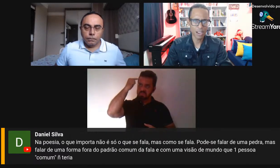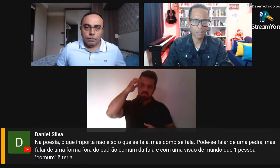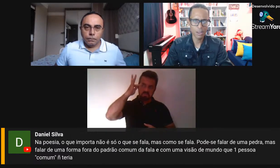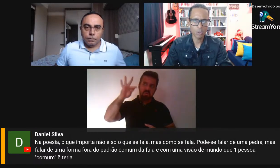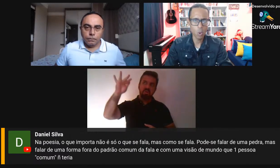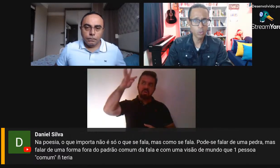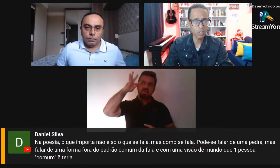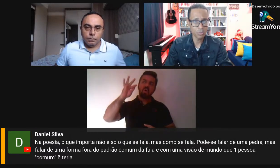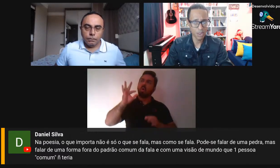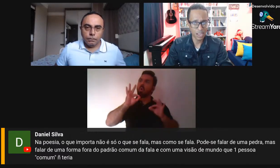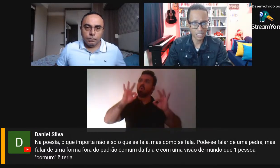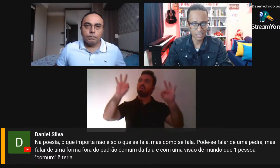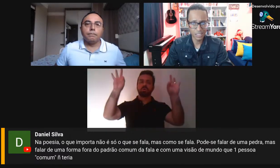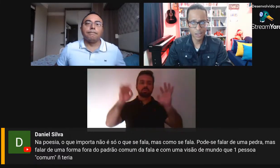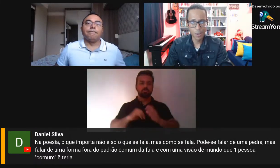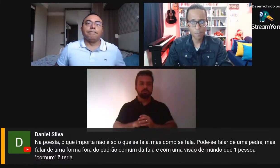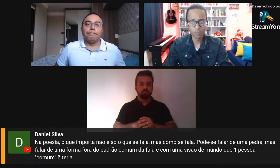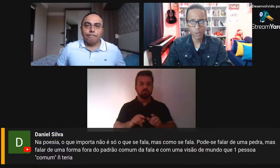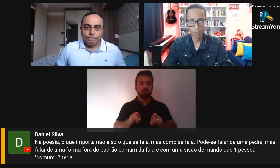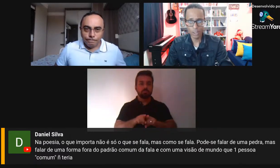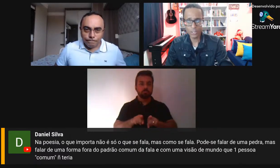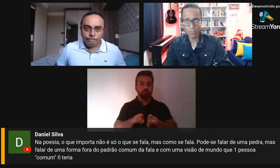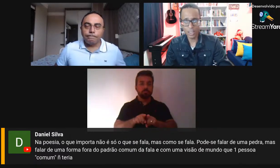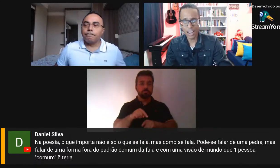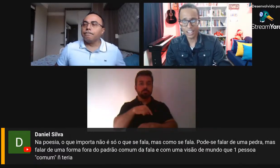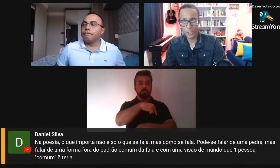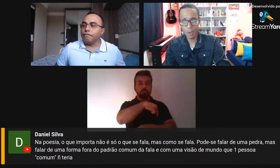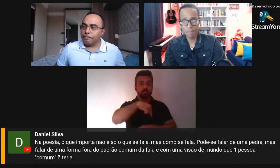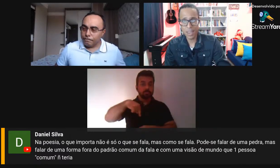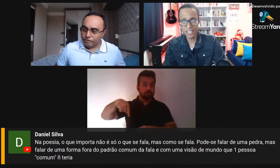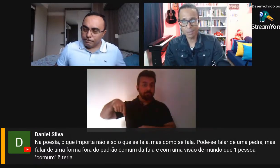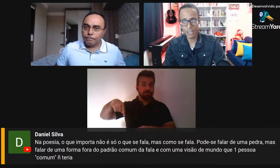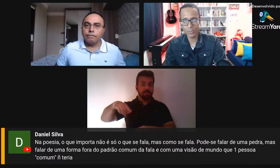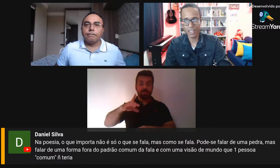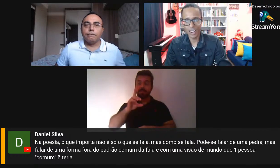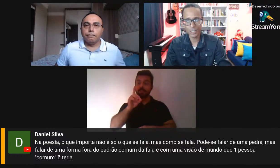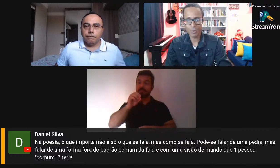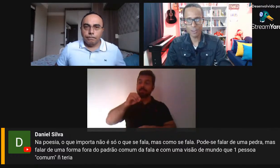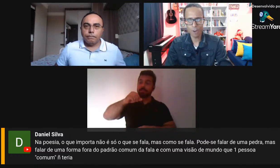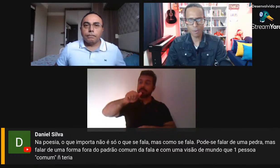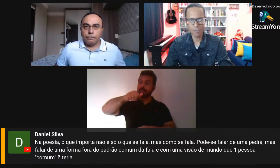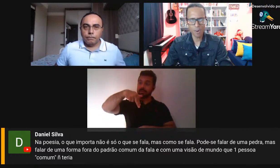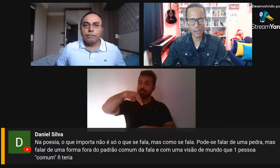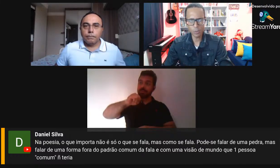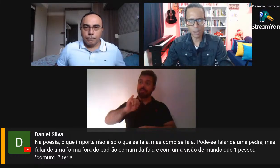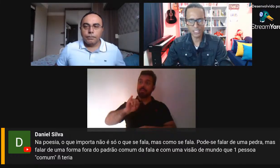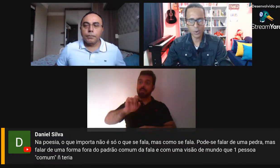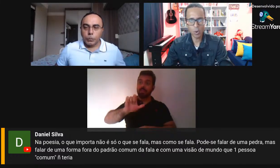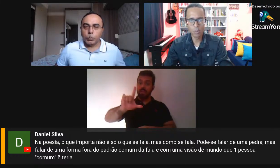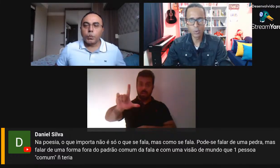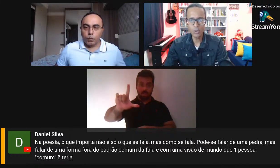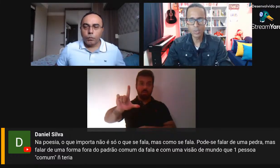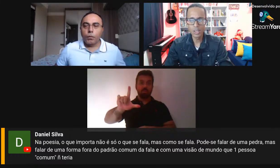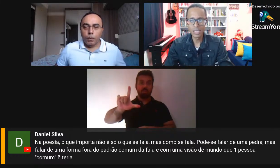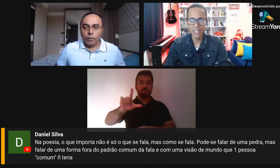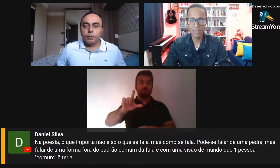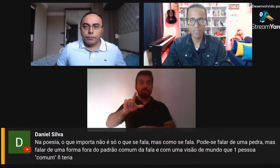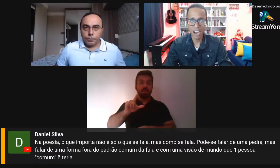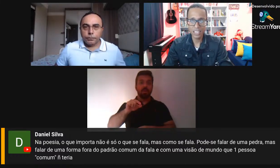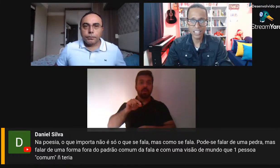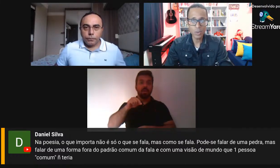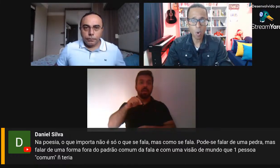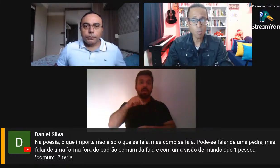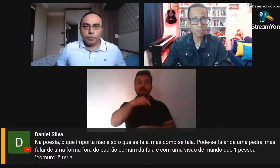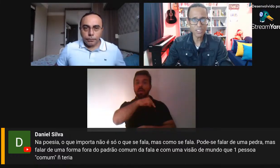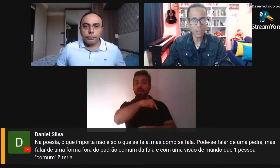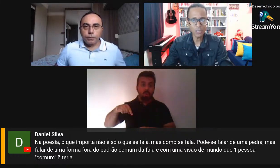o que se fala, mas como se fala. Pode-se falar de uma pedra, mas falar de uma forma fora do padrão comum da